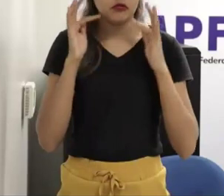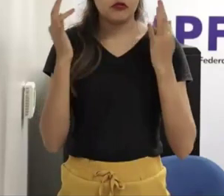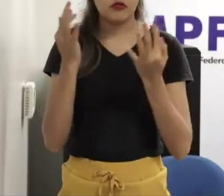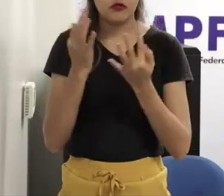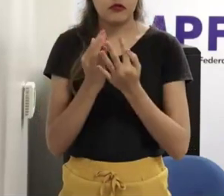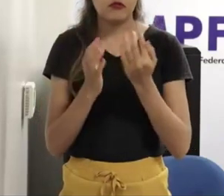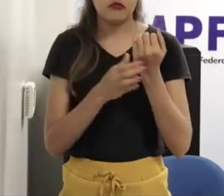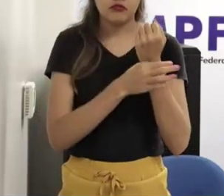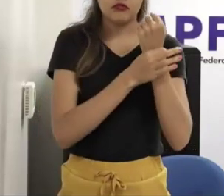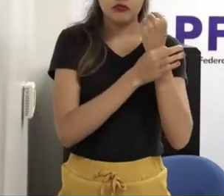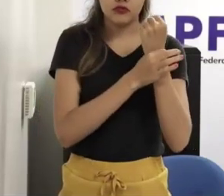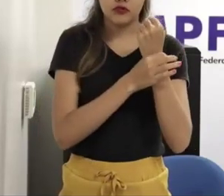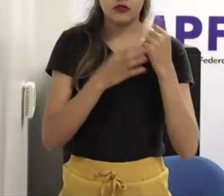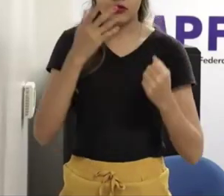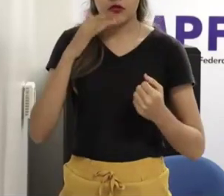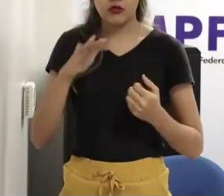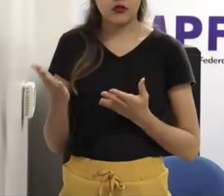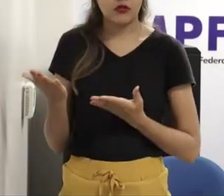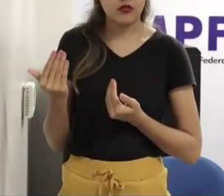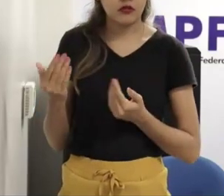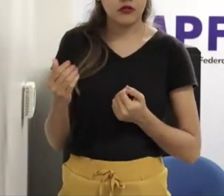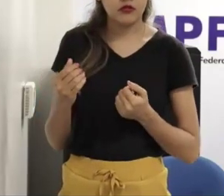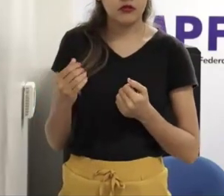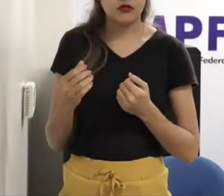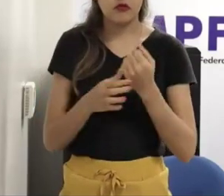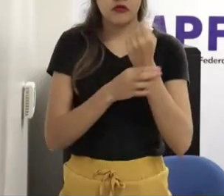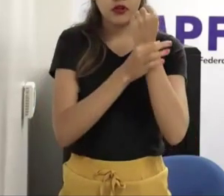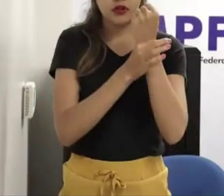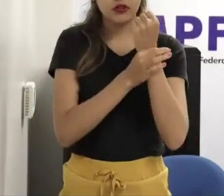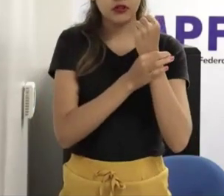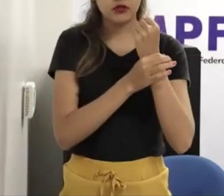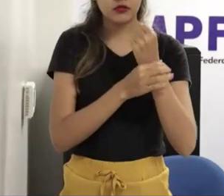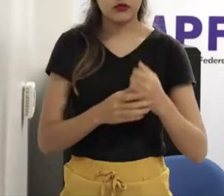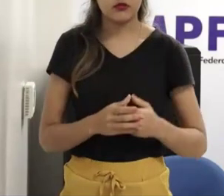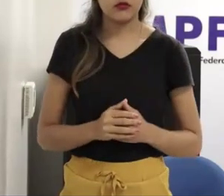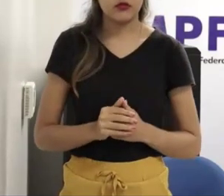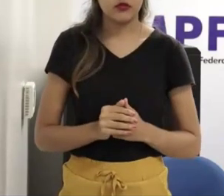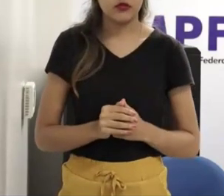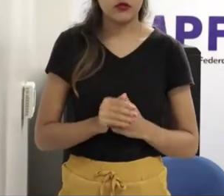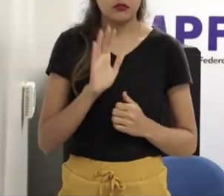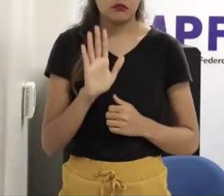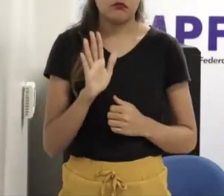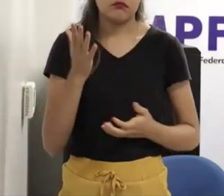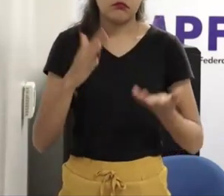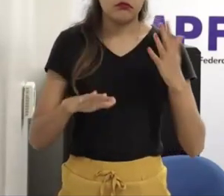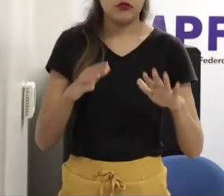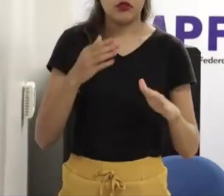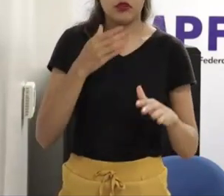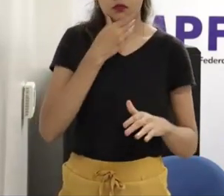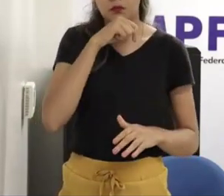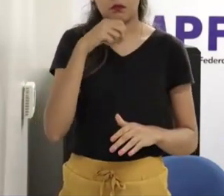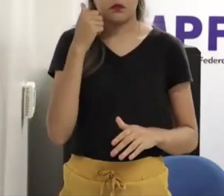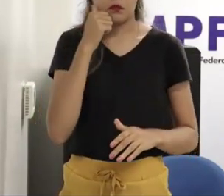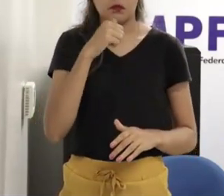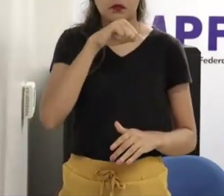idade, você consegue bloquear instalação de programas e é isso que eu falo, os pais não estão ligados nisso, não instalam para as